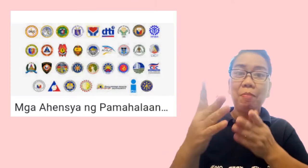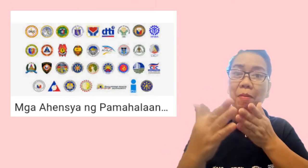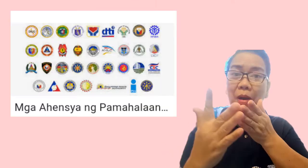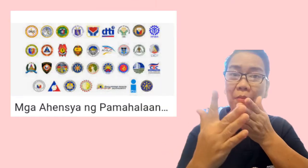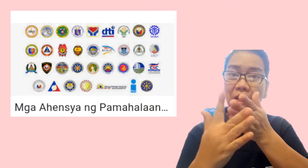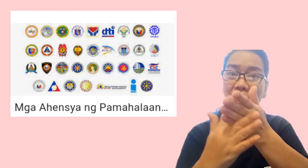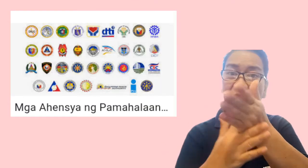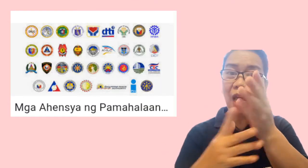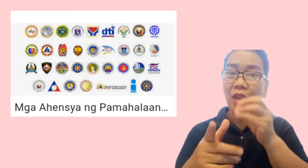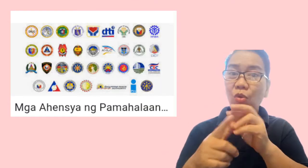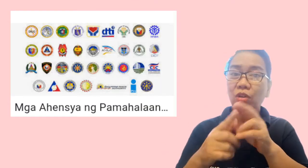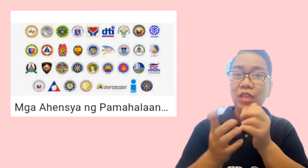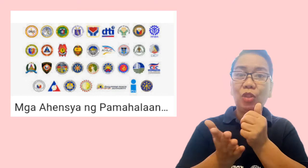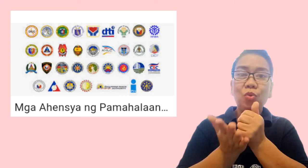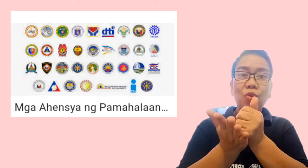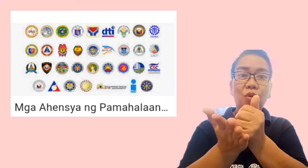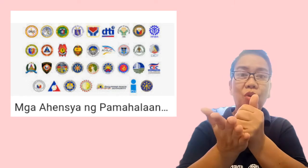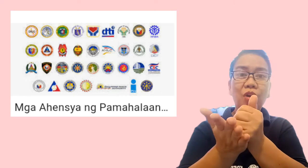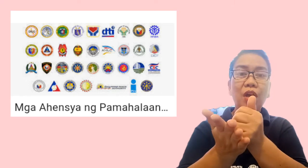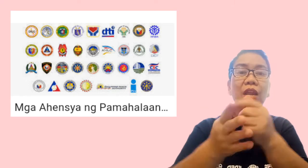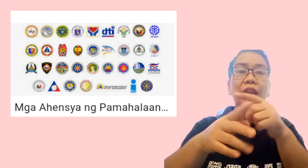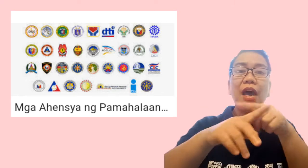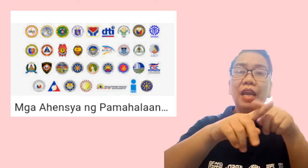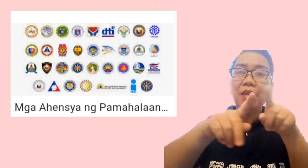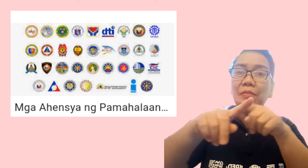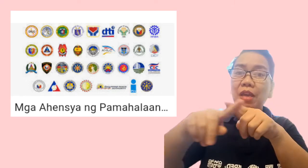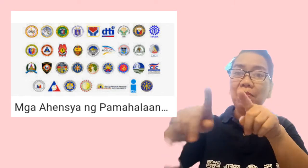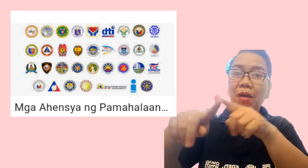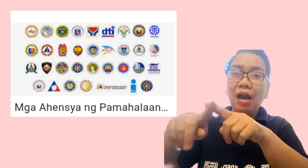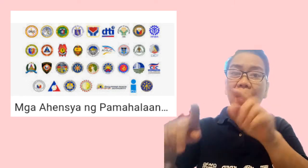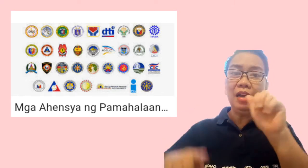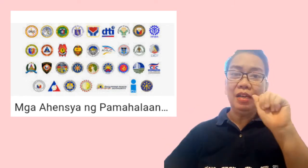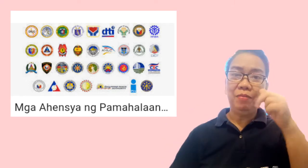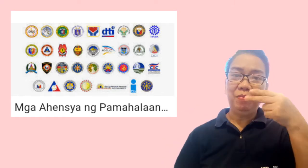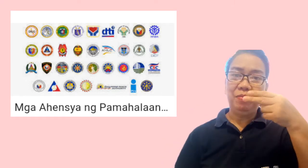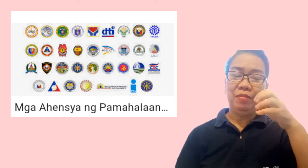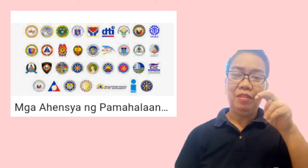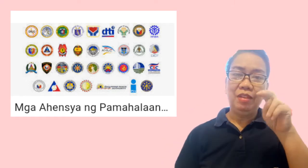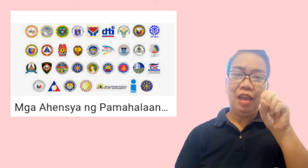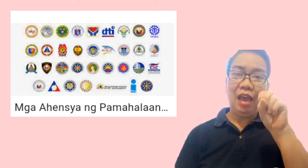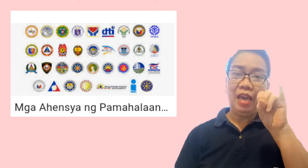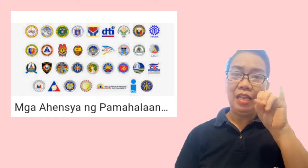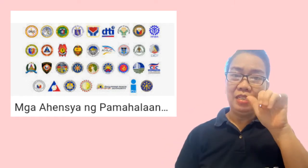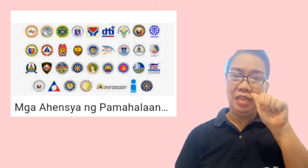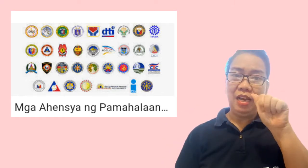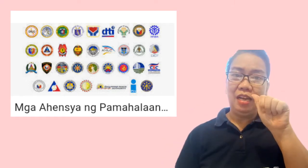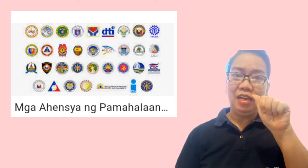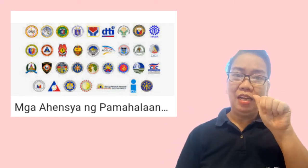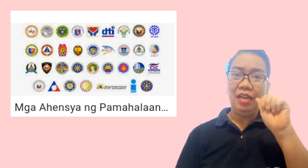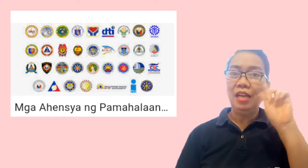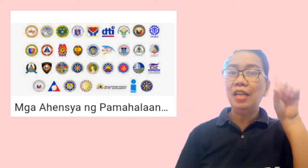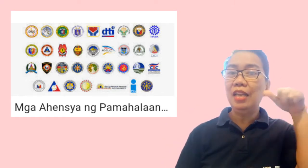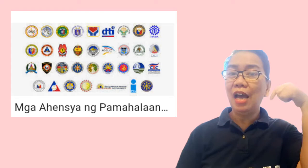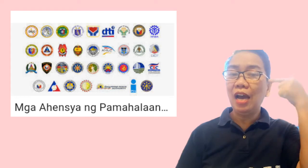pamamagitan o sa tulong ng iba-ibang ahensya ng